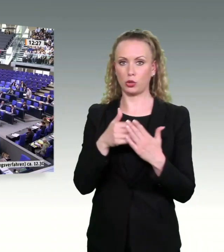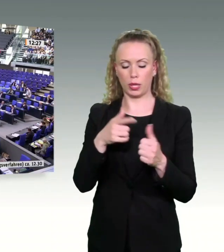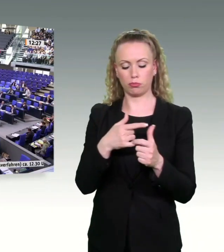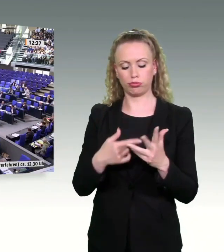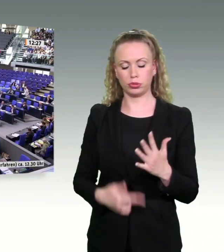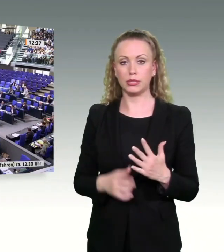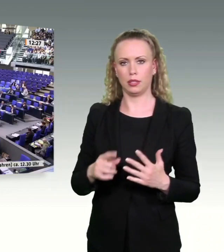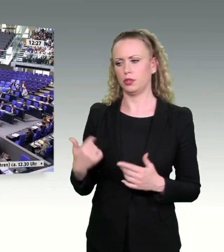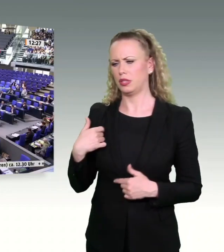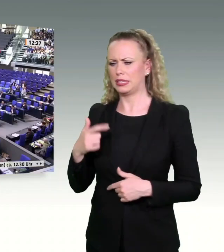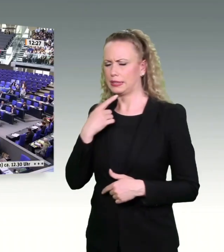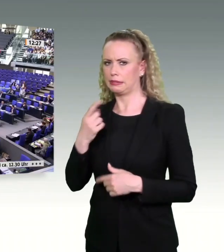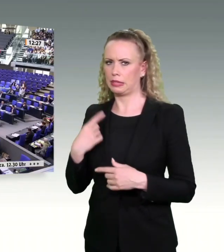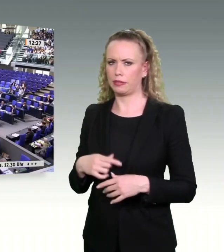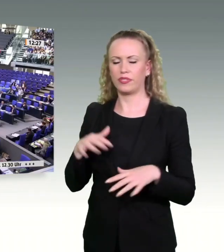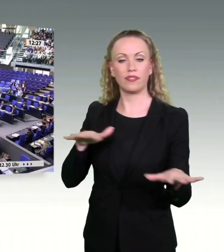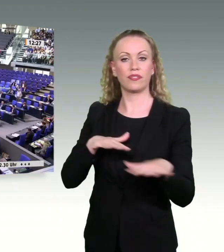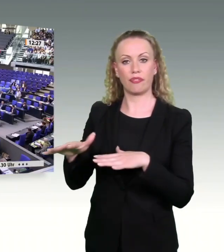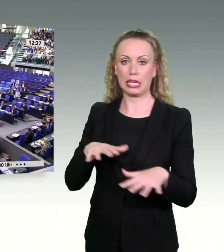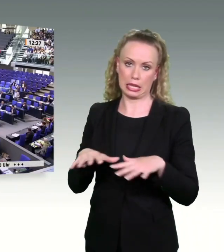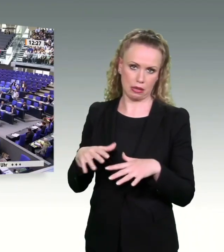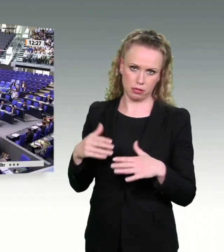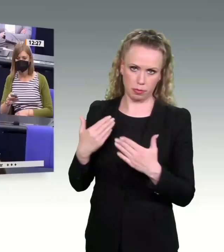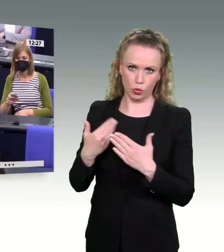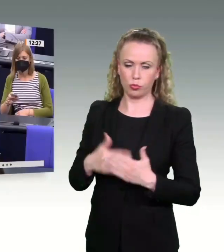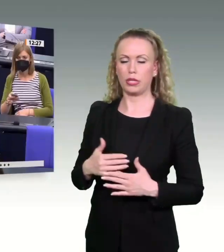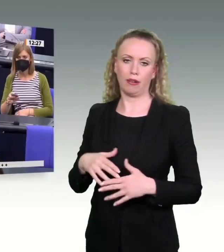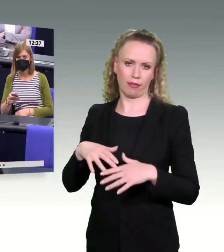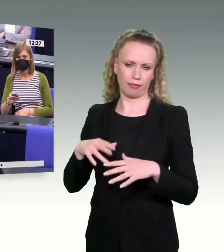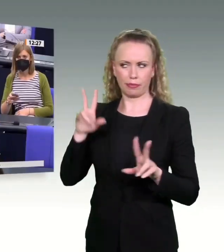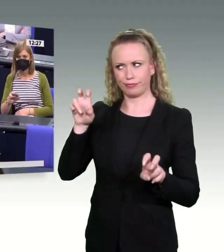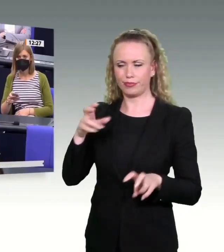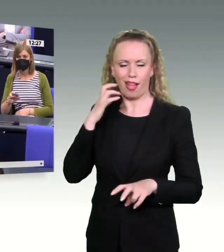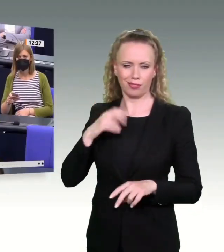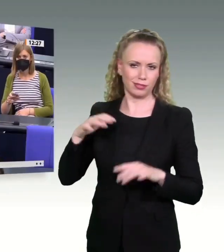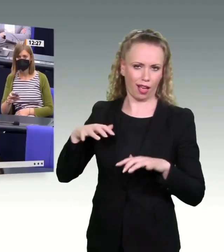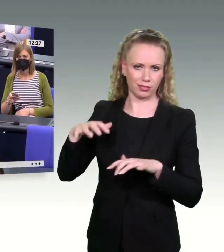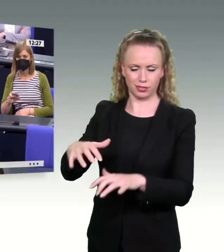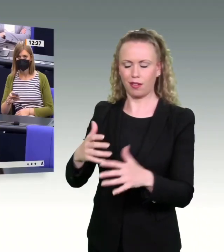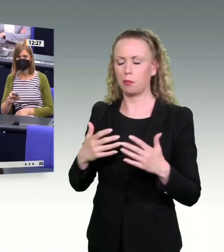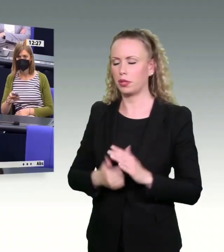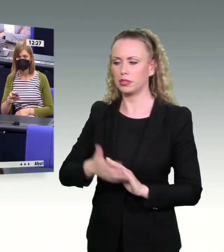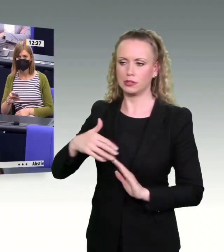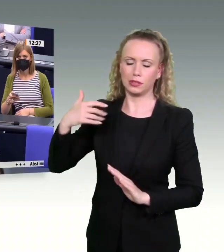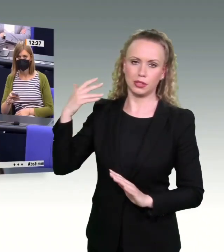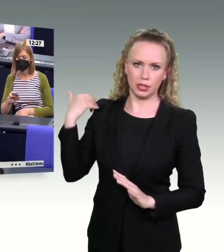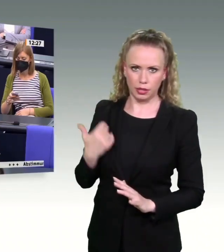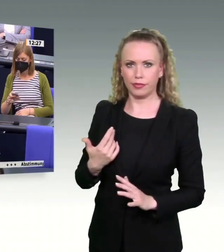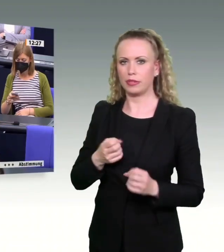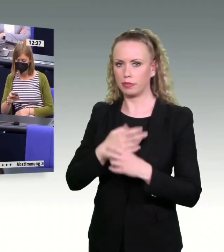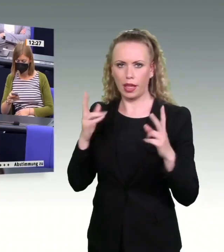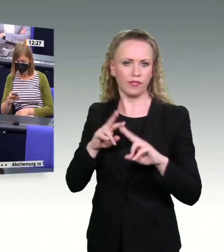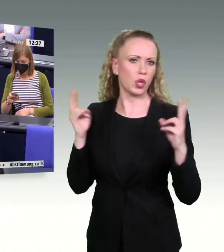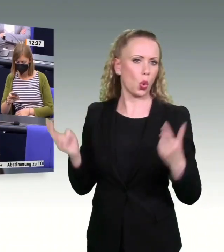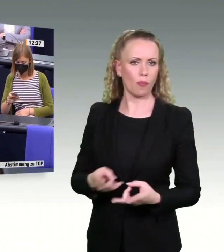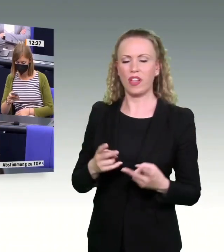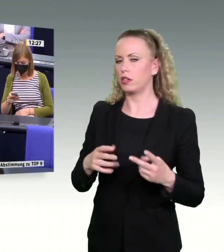haufenweise Autobahnprojekte aufgelistet, die nicht nur umweltpolitisch hart umstritten sind, sondern wo es auch noch ganz andere Probleme gibt,